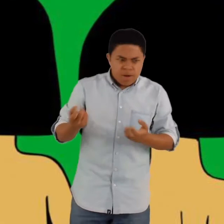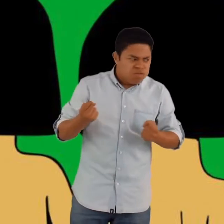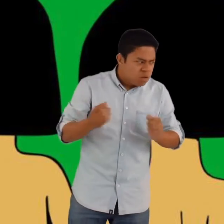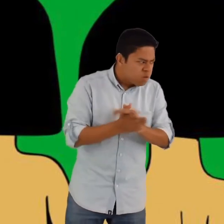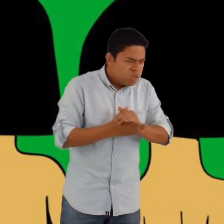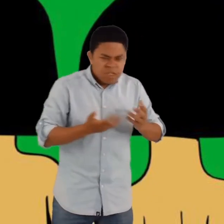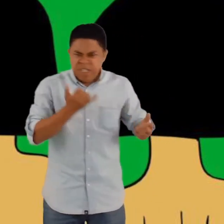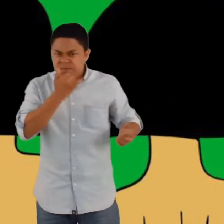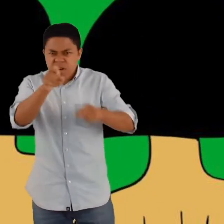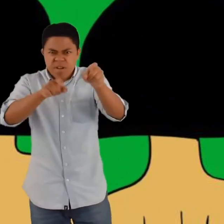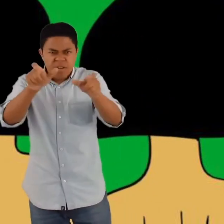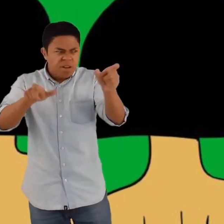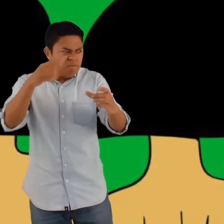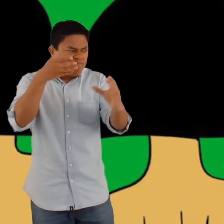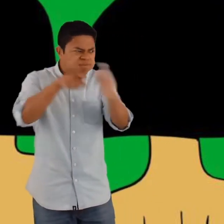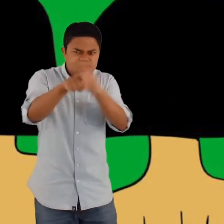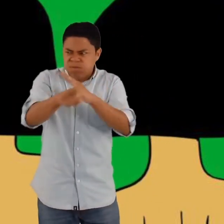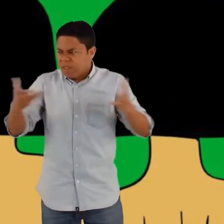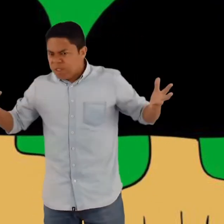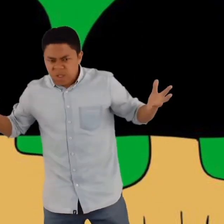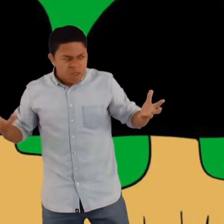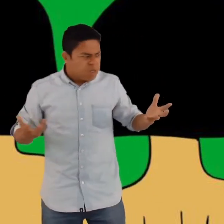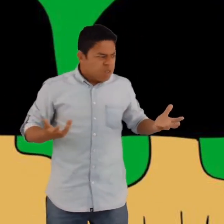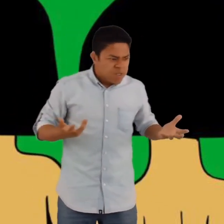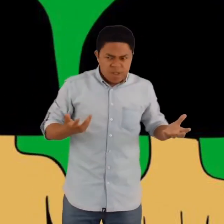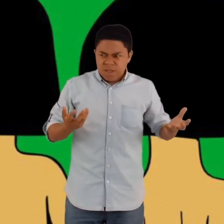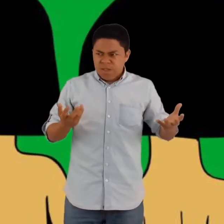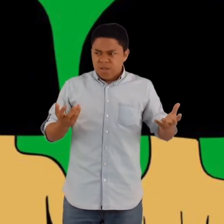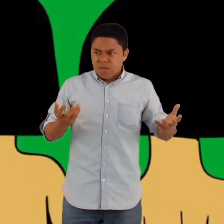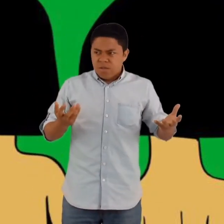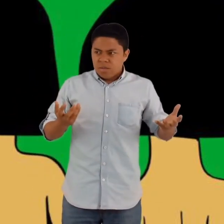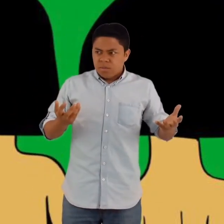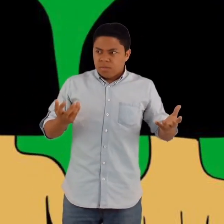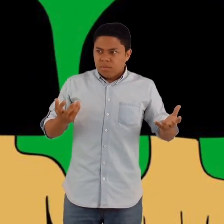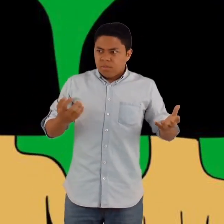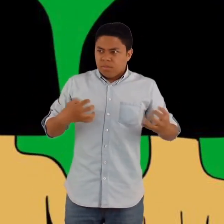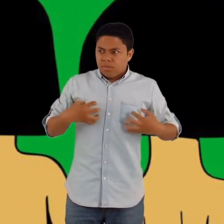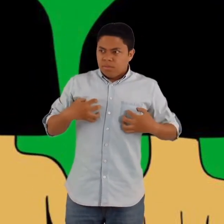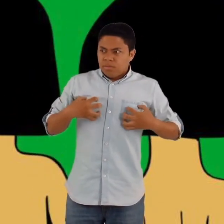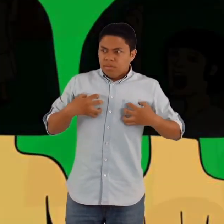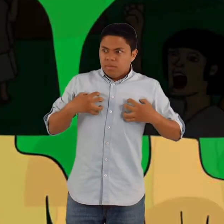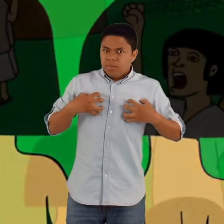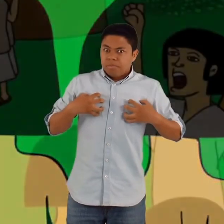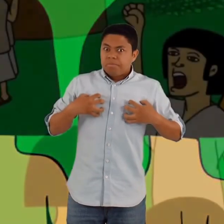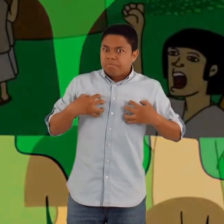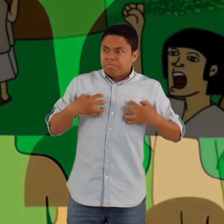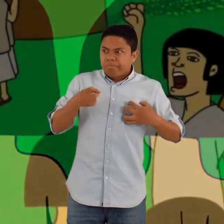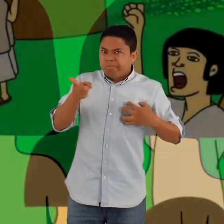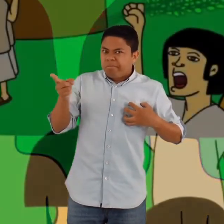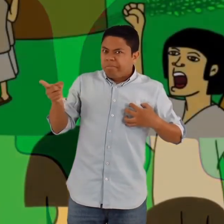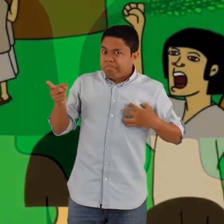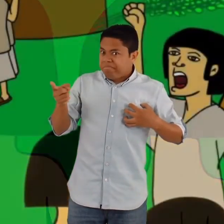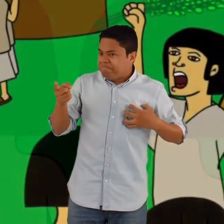De pronto, observaron atemorizados que se acercaba a un grupo grande de personas